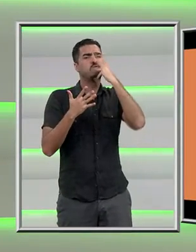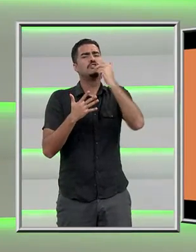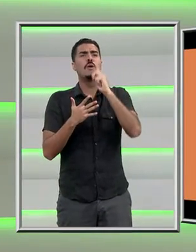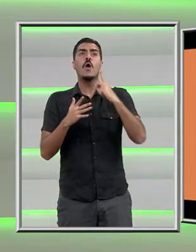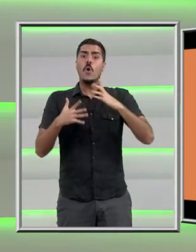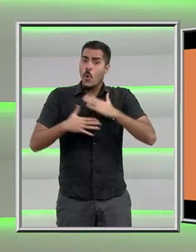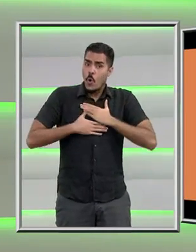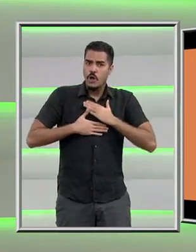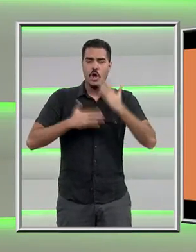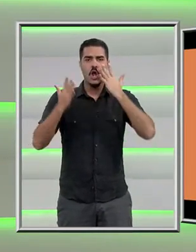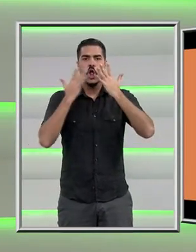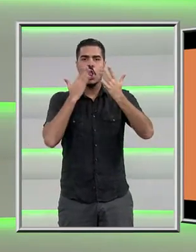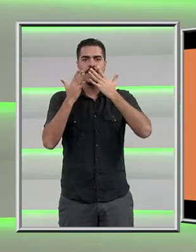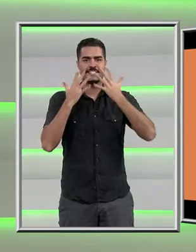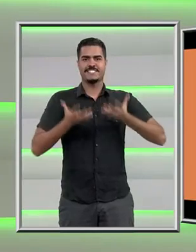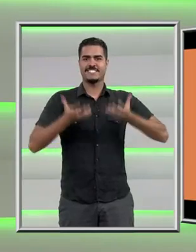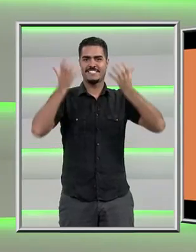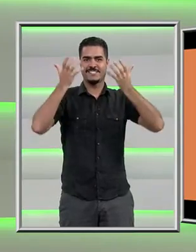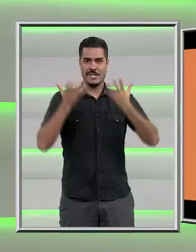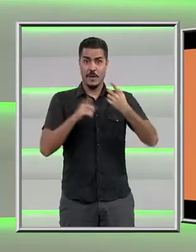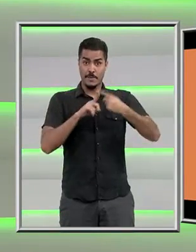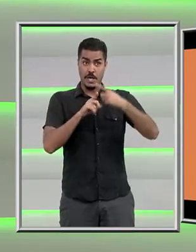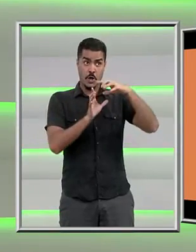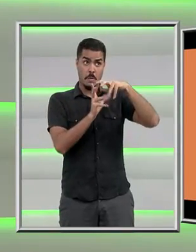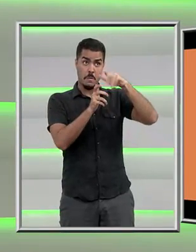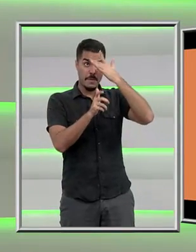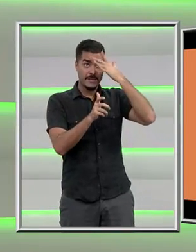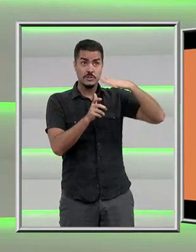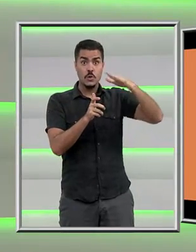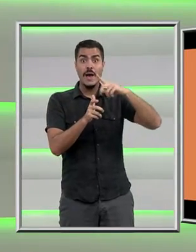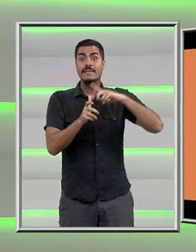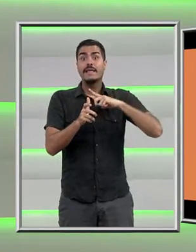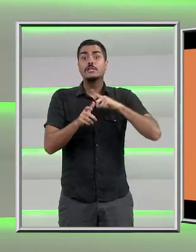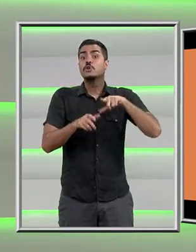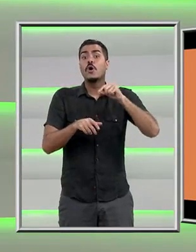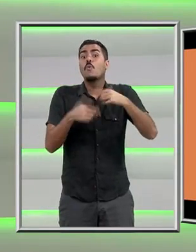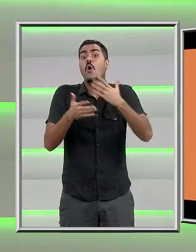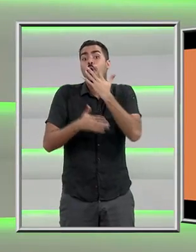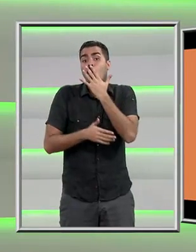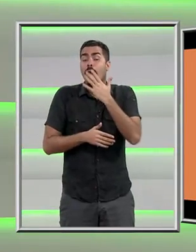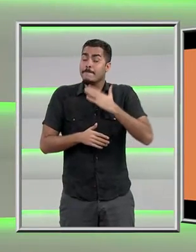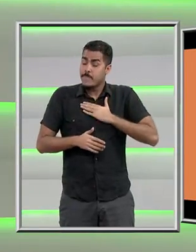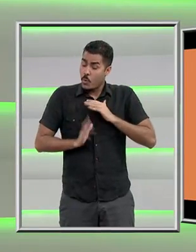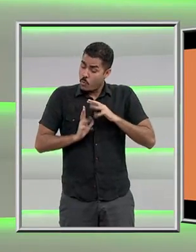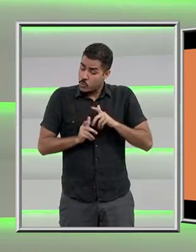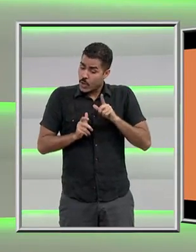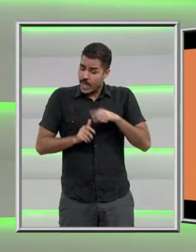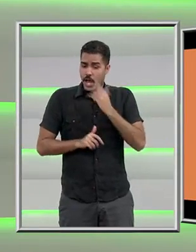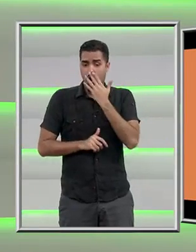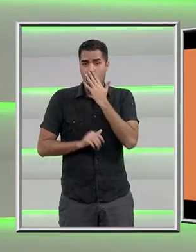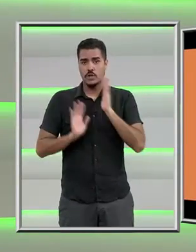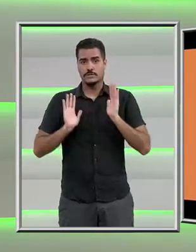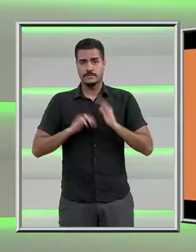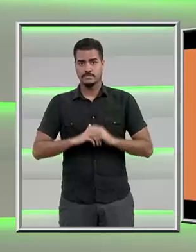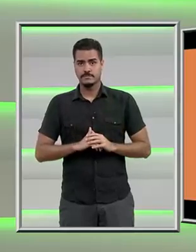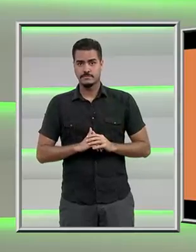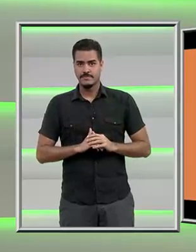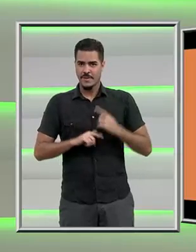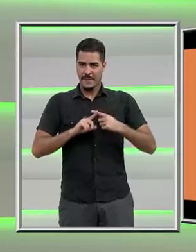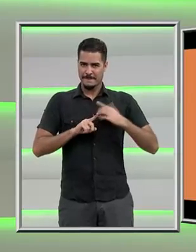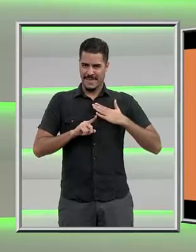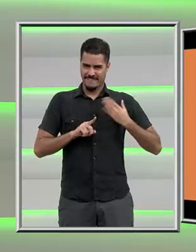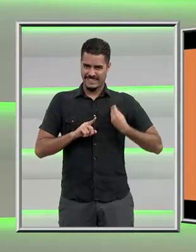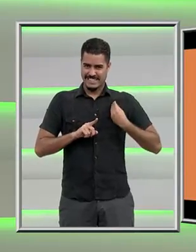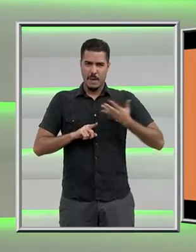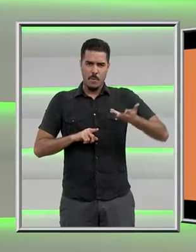E eu acredito que o mundo das pessoas tem a cor que ela quer. E o meu mundo é colorido. Embora a minha vida seja muito